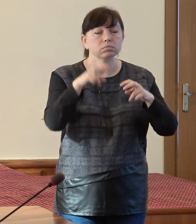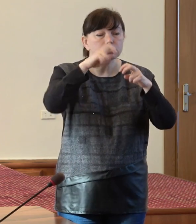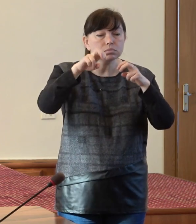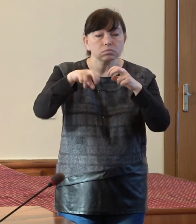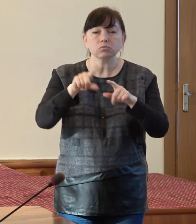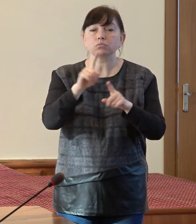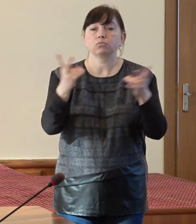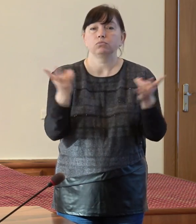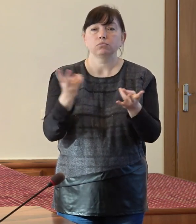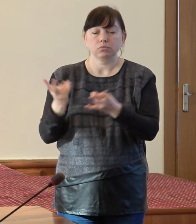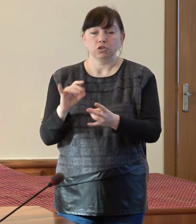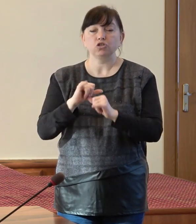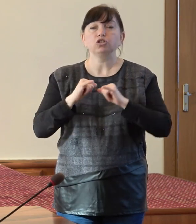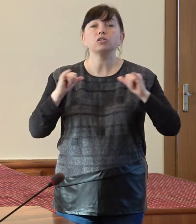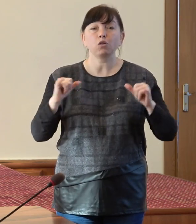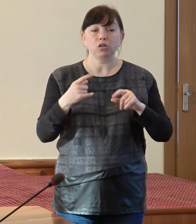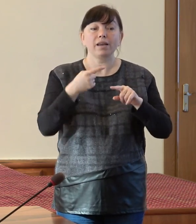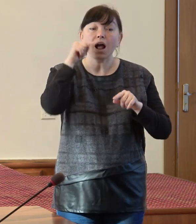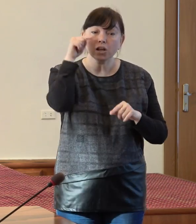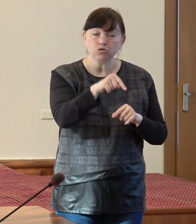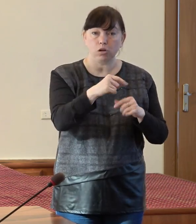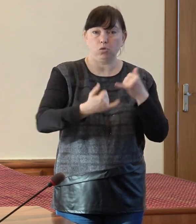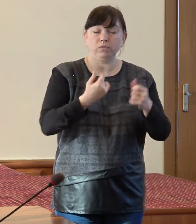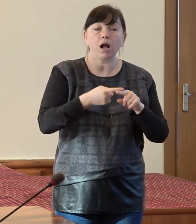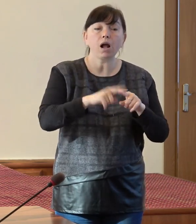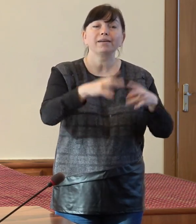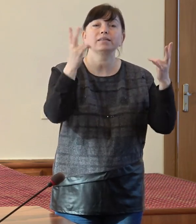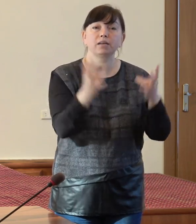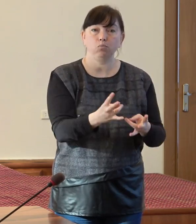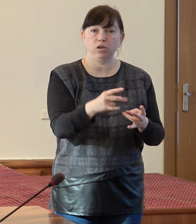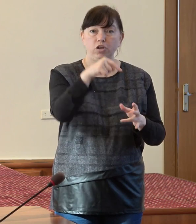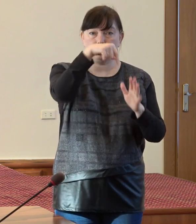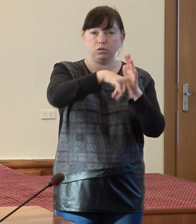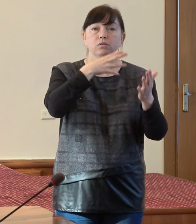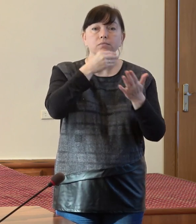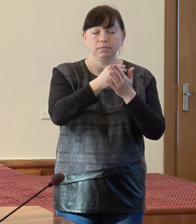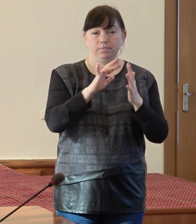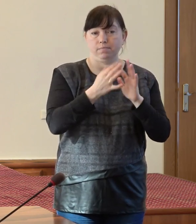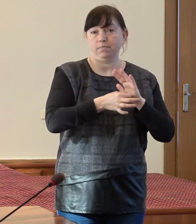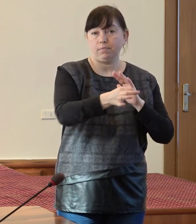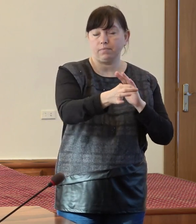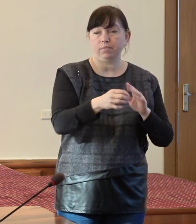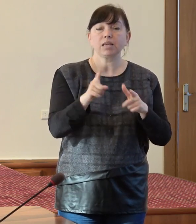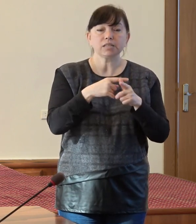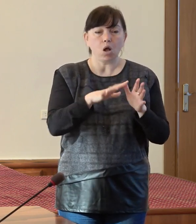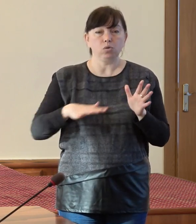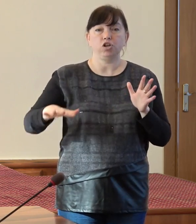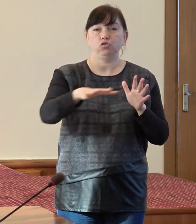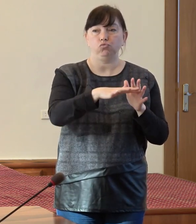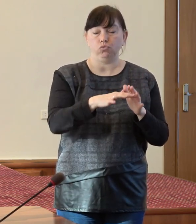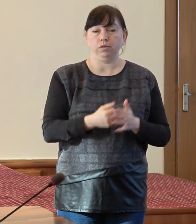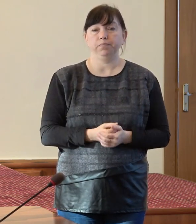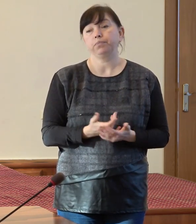nevoilor și dezvoltarea acelui serviciu care este solicitat în localitatea sau în regiunea respectivă.